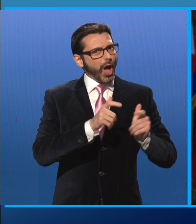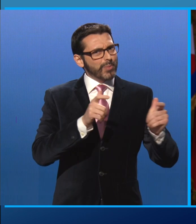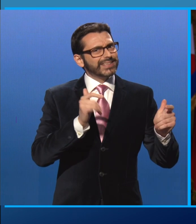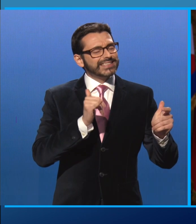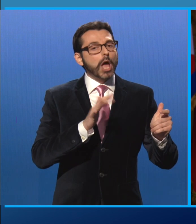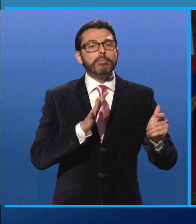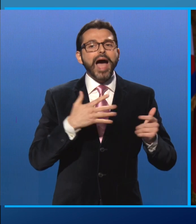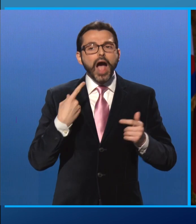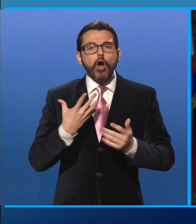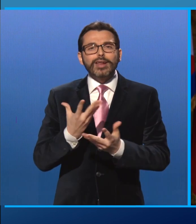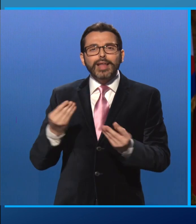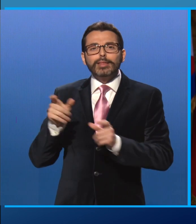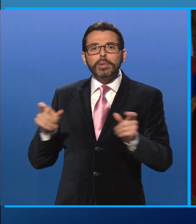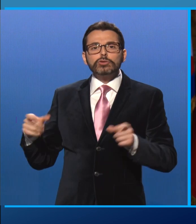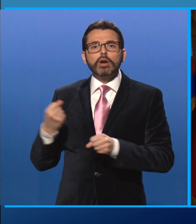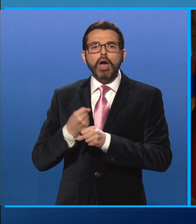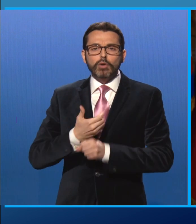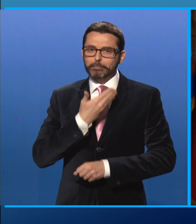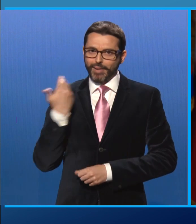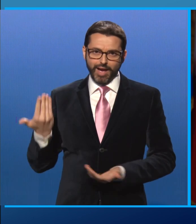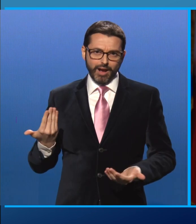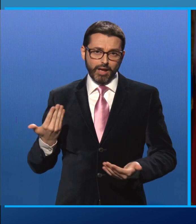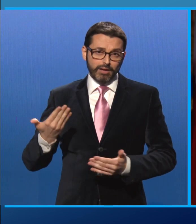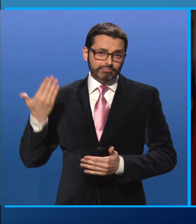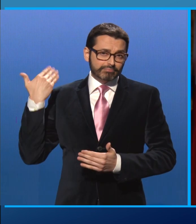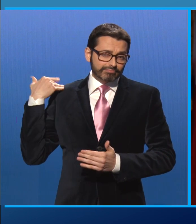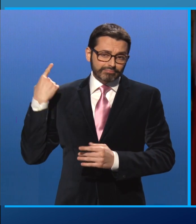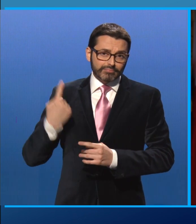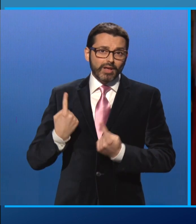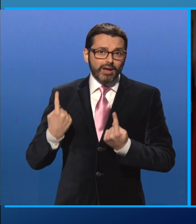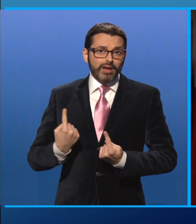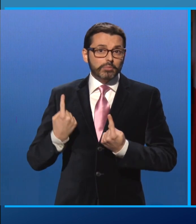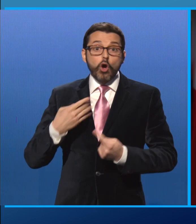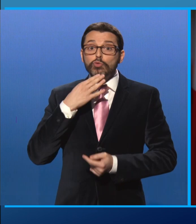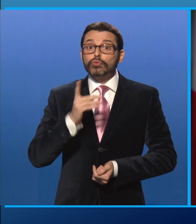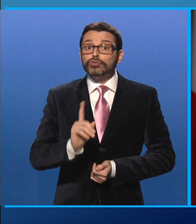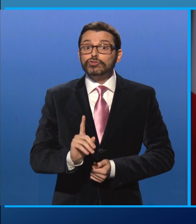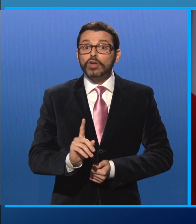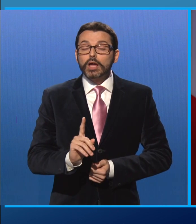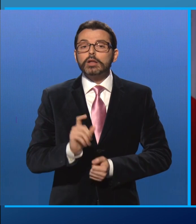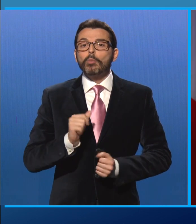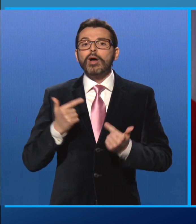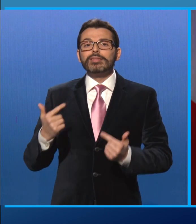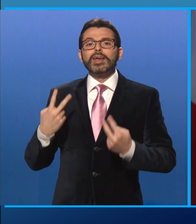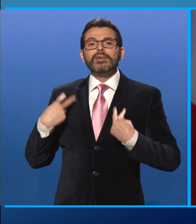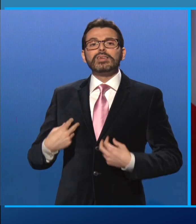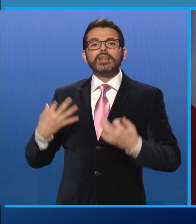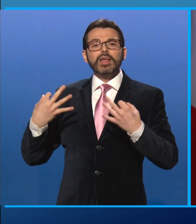cui il lavoro manca da tempo o non è sufficiente per assicurare una vita dignitosa. Non